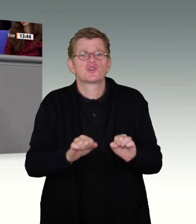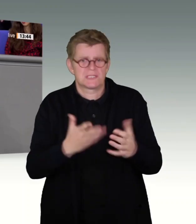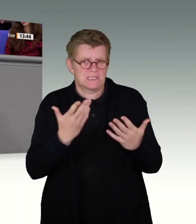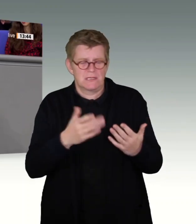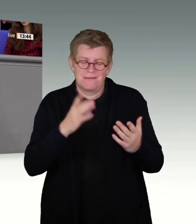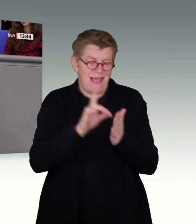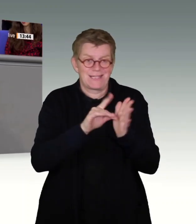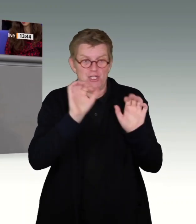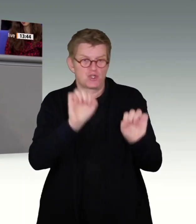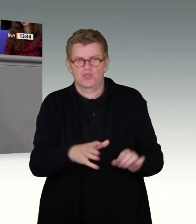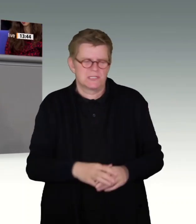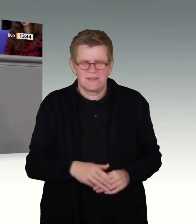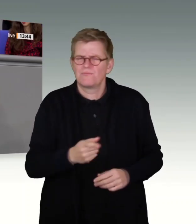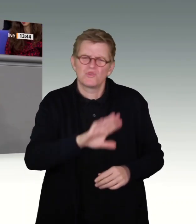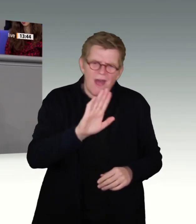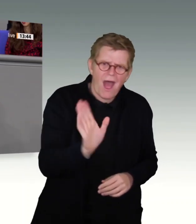notwendig, meine Damen und Herren.